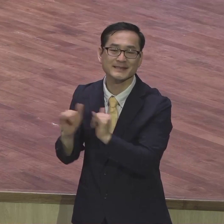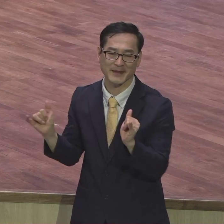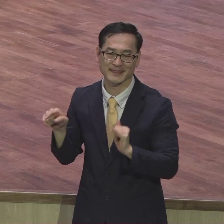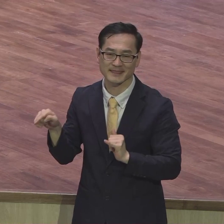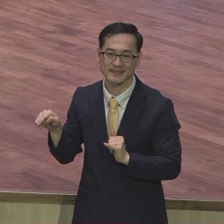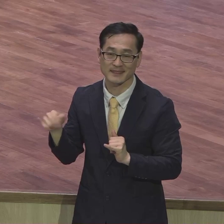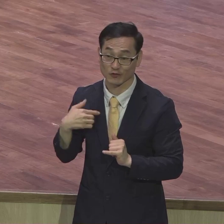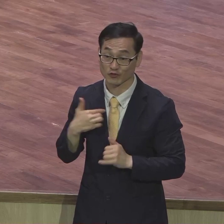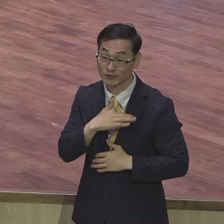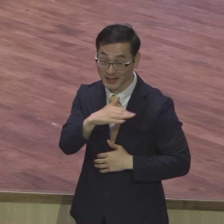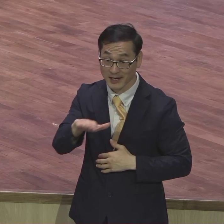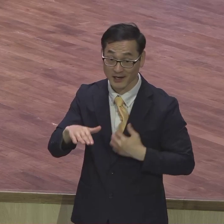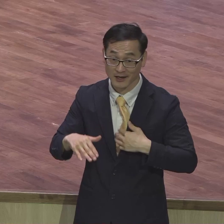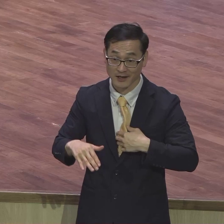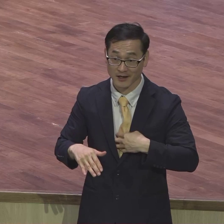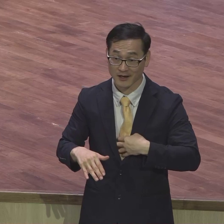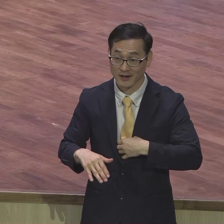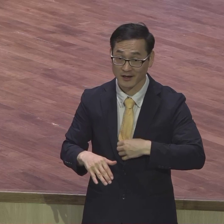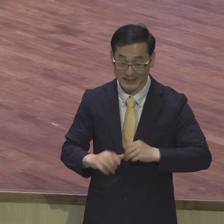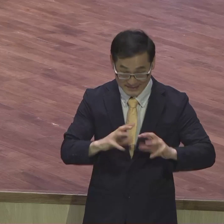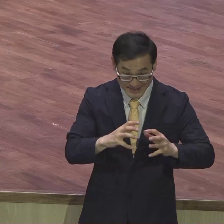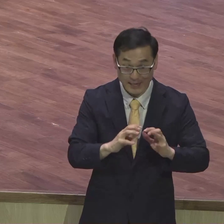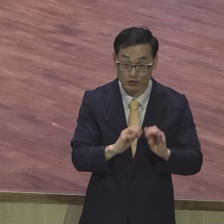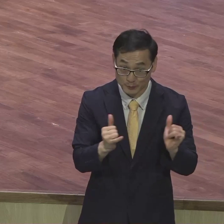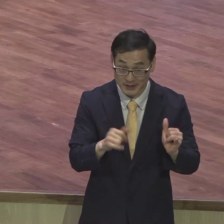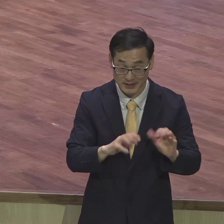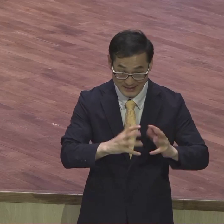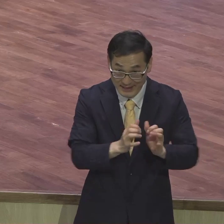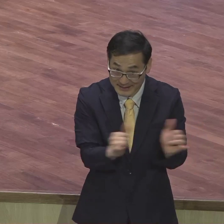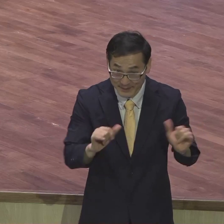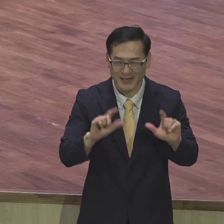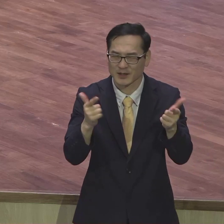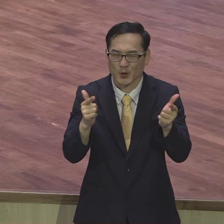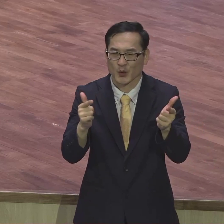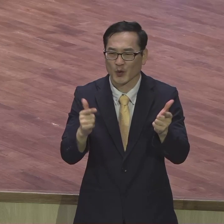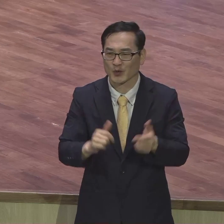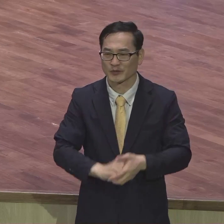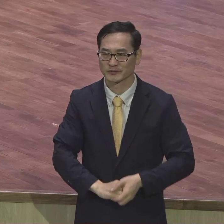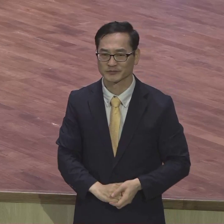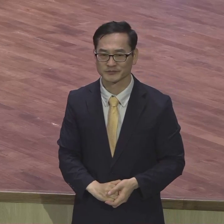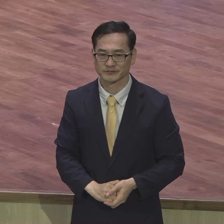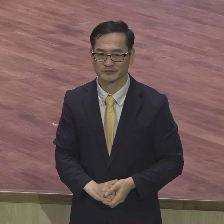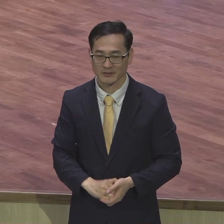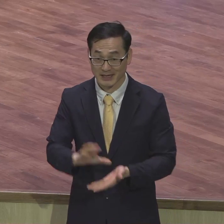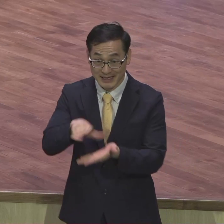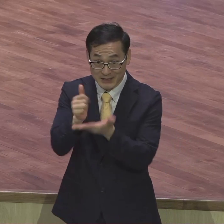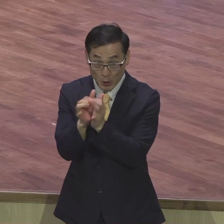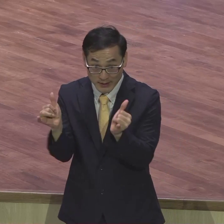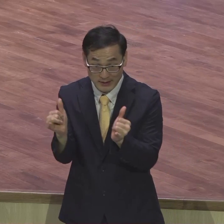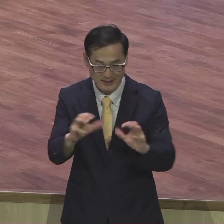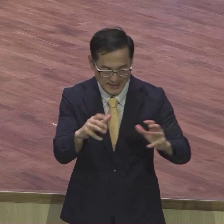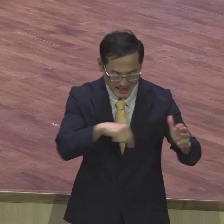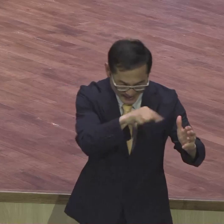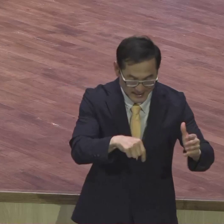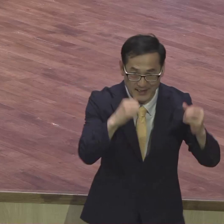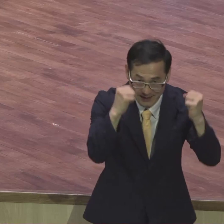시민답게 살아라 그리스도에는요 세상 속에 살지만은 우리는 세상화되면 안 돼요